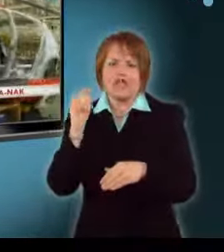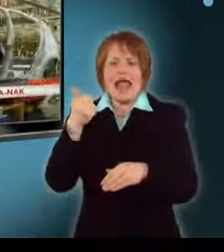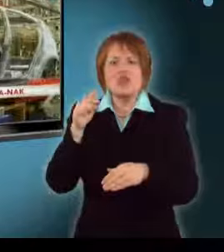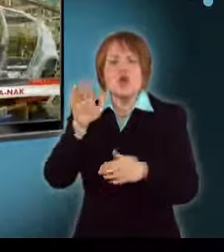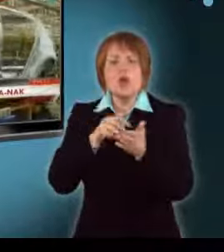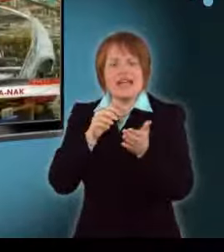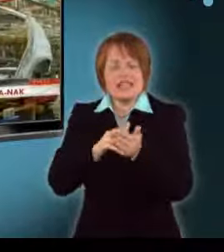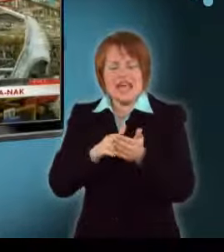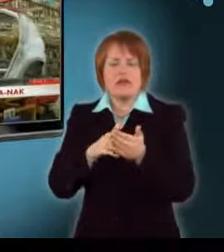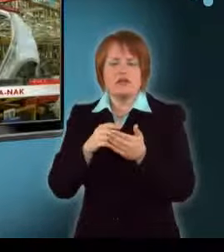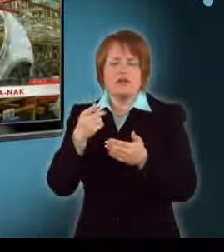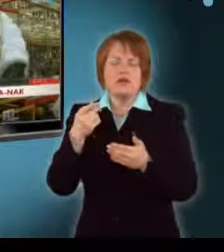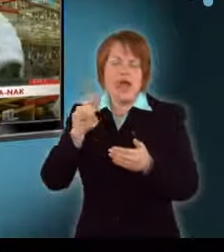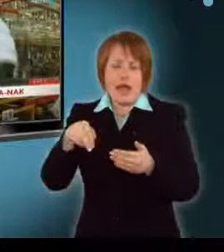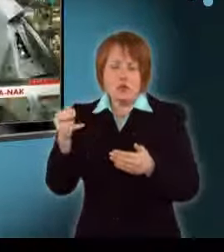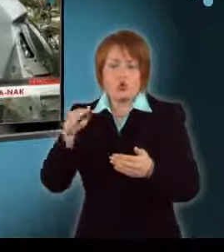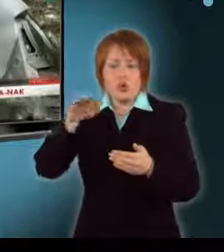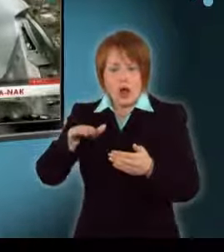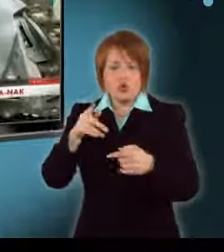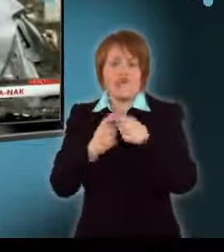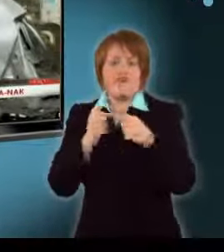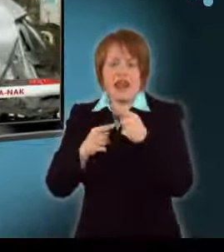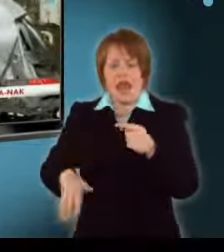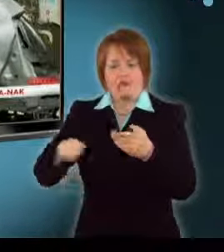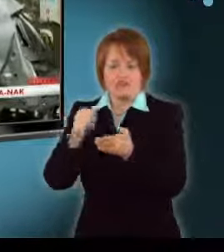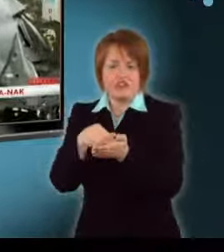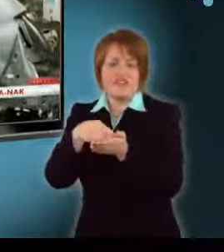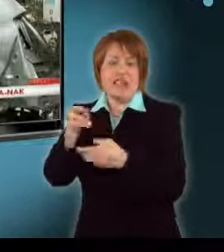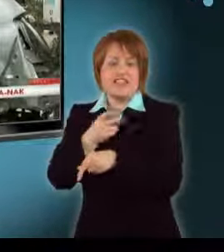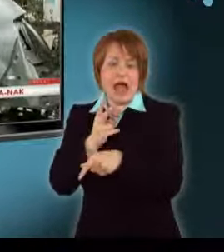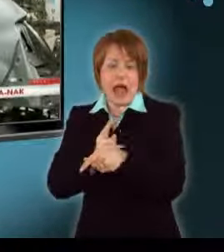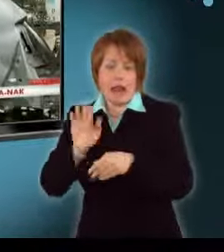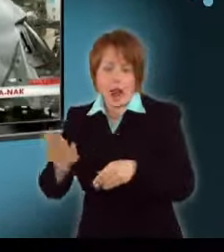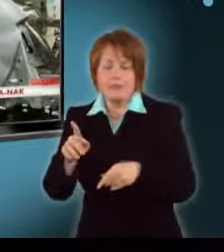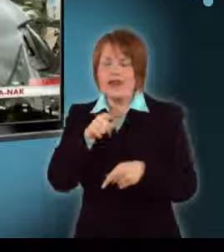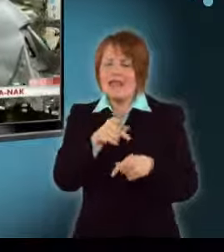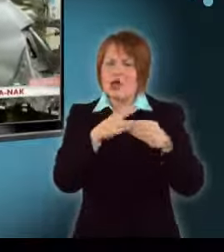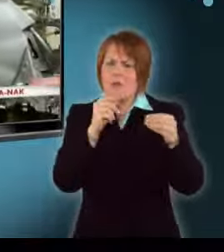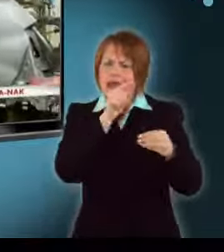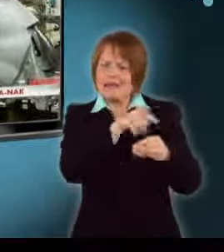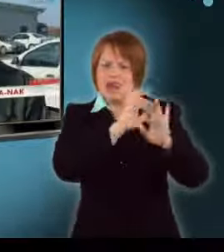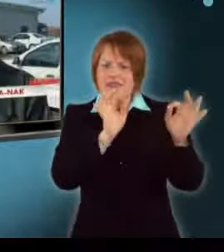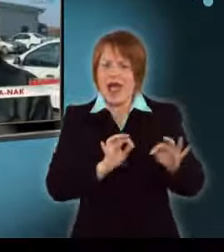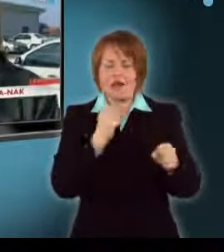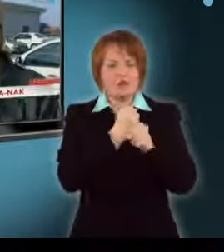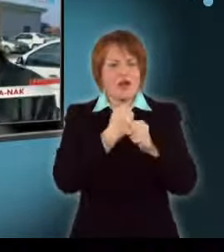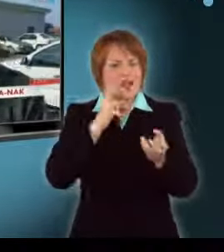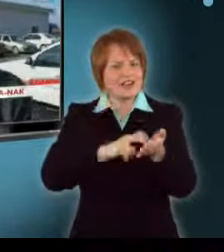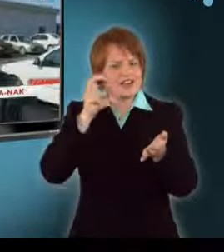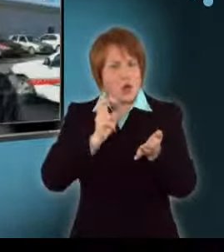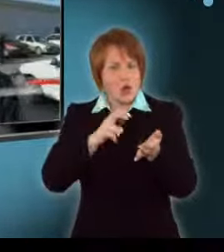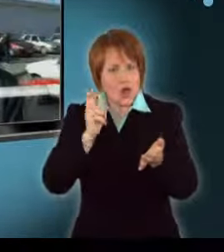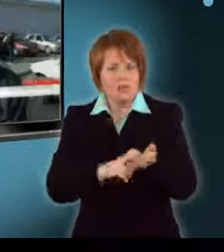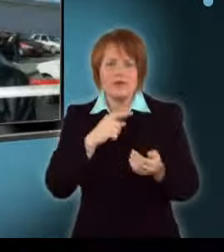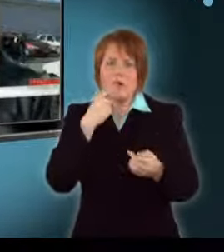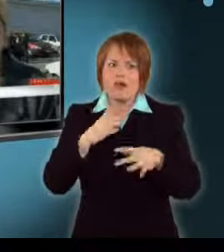5000 eurós új dácsianak. A romániai Mioveniben kitörő örömmel fogadták a hírt. Ez a munkás éppel azt mondja, hogy